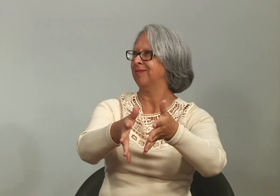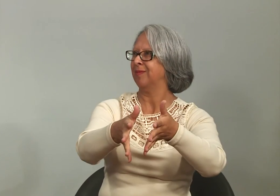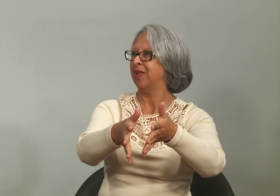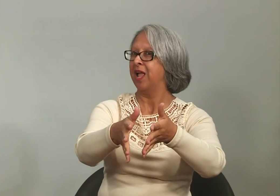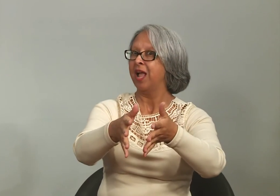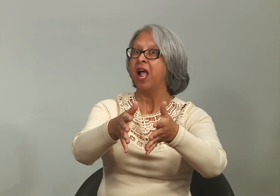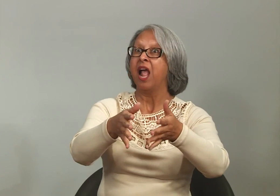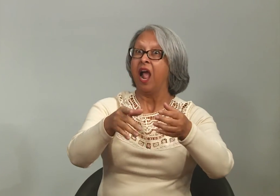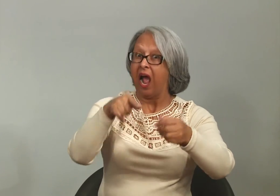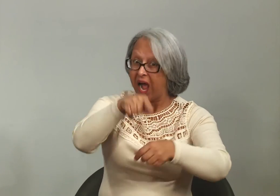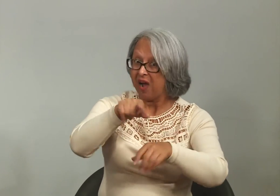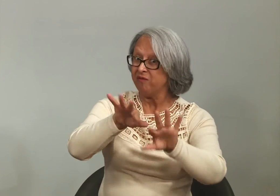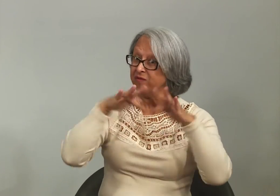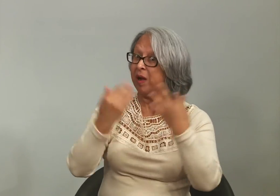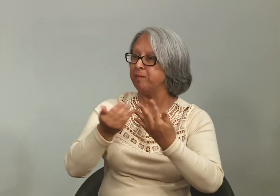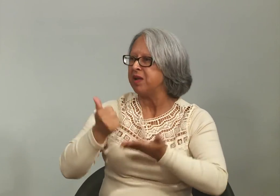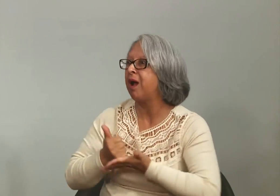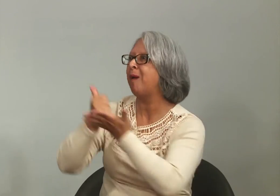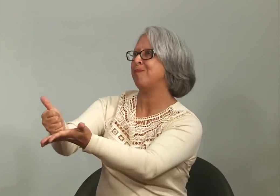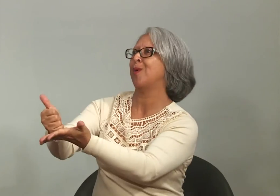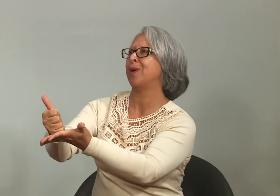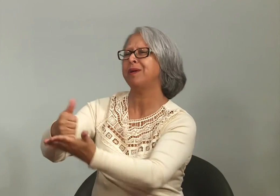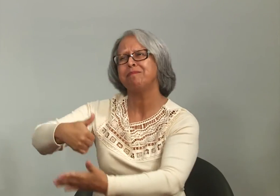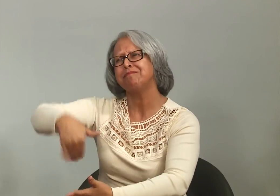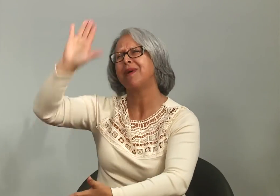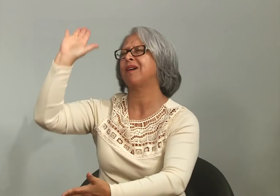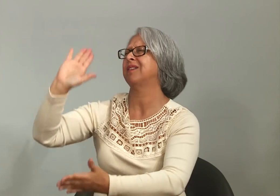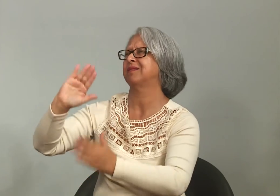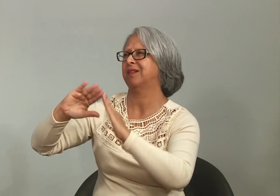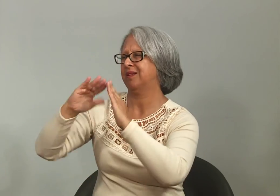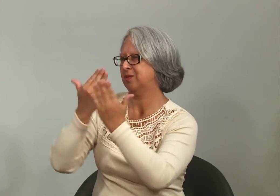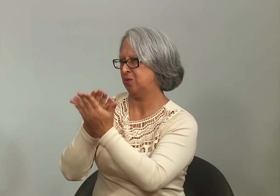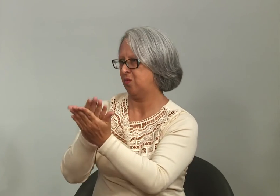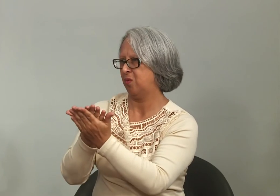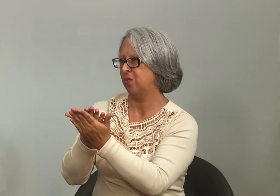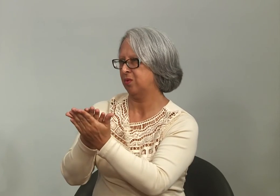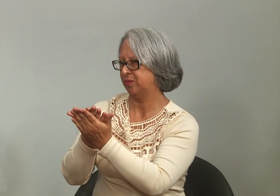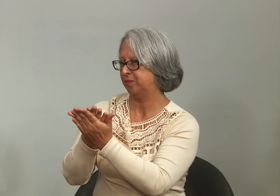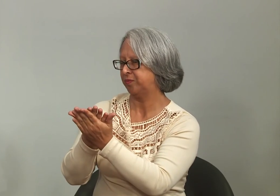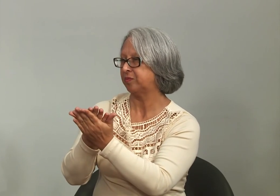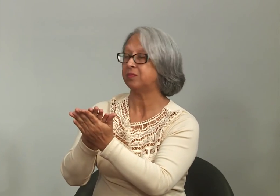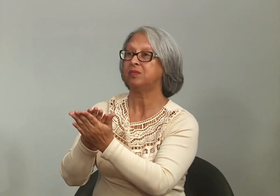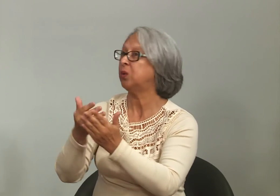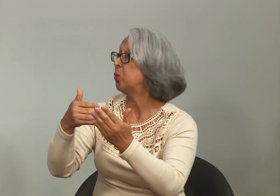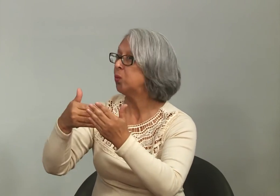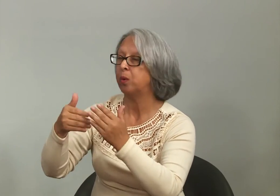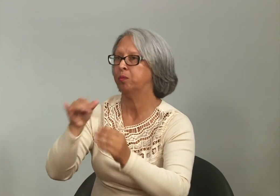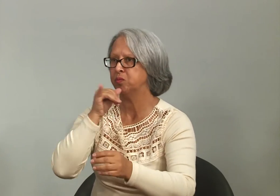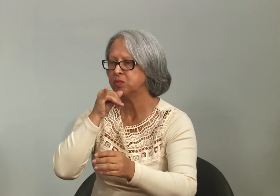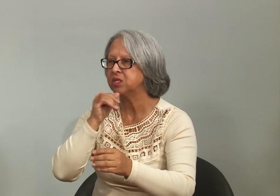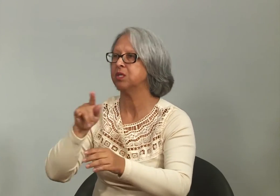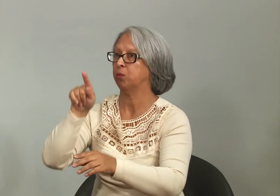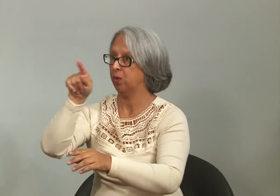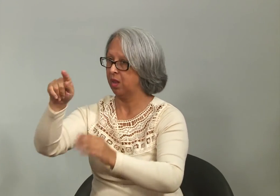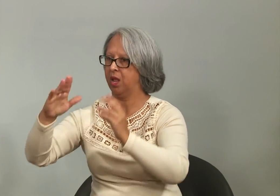sinais, e a família pode dar esse apoio à escola, né? Então, por exemplo,